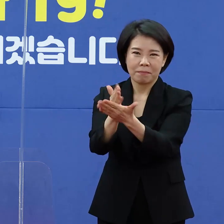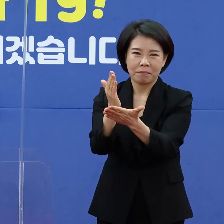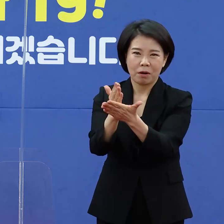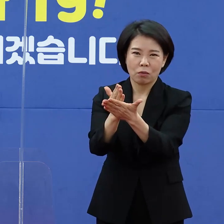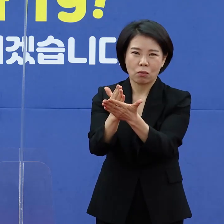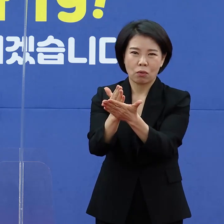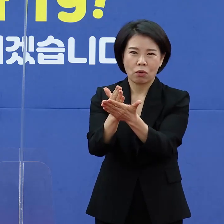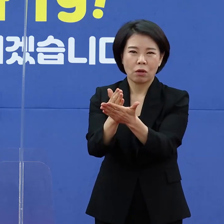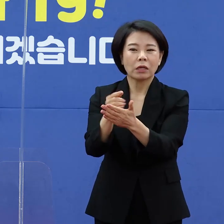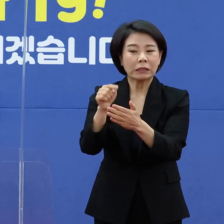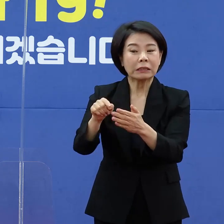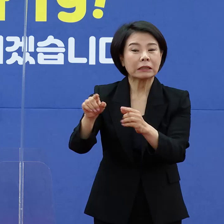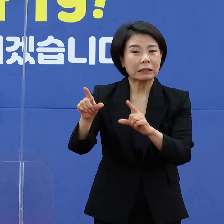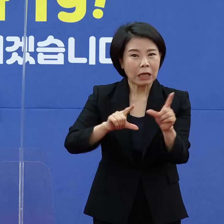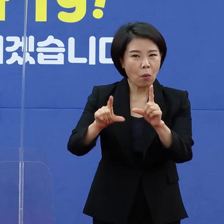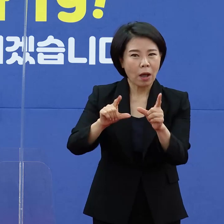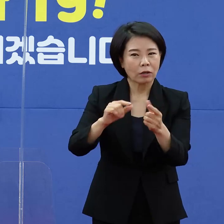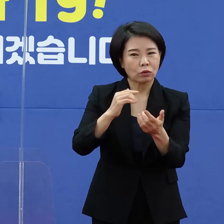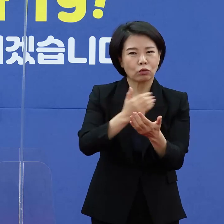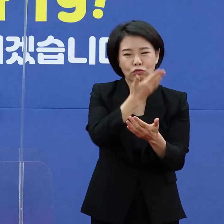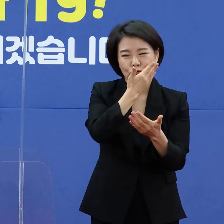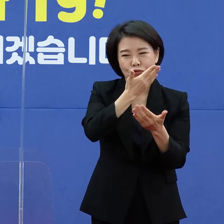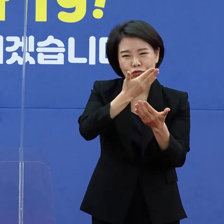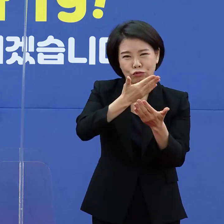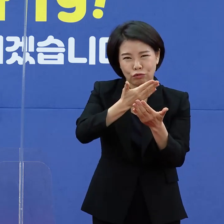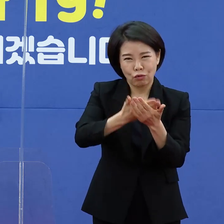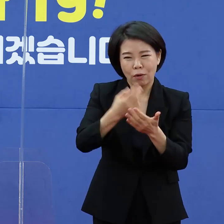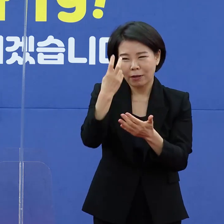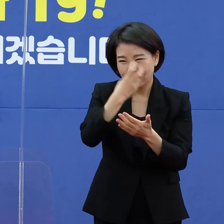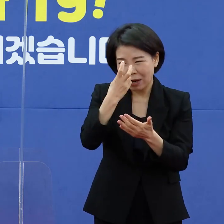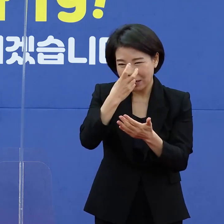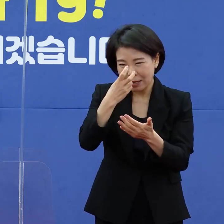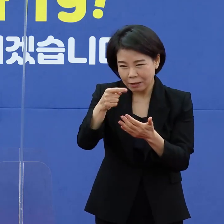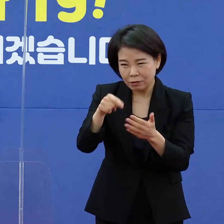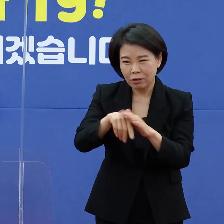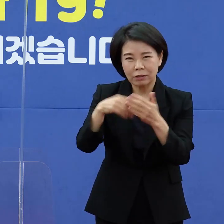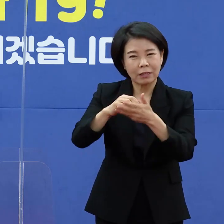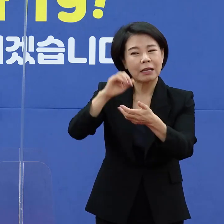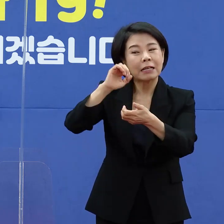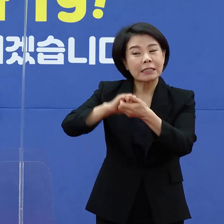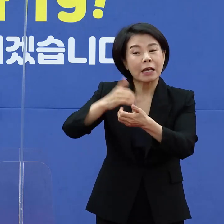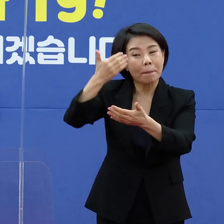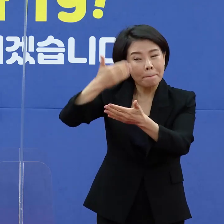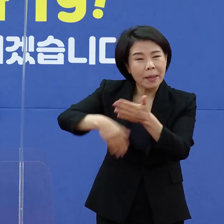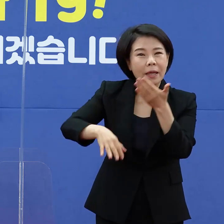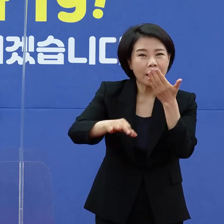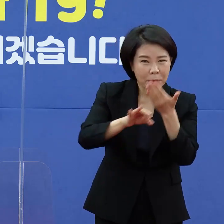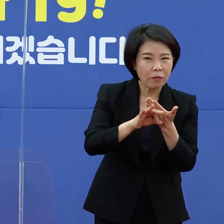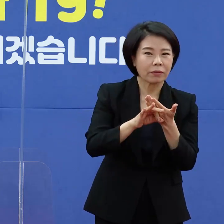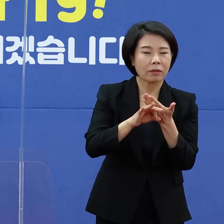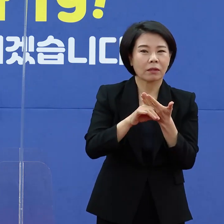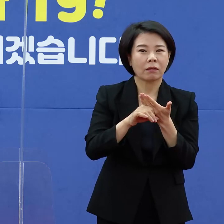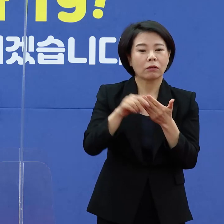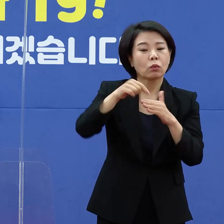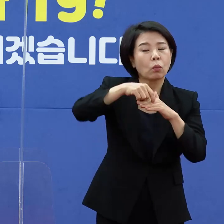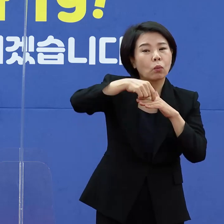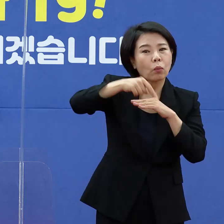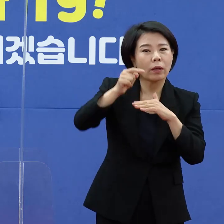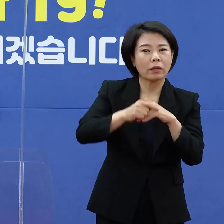그러한 상황들, 그러니까 몇 가지 예의주시하거나 제한 상황이 있는데 그 외에는 이제